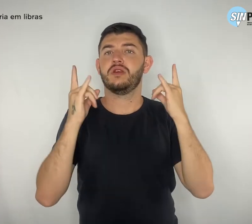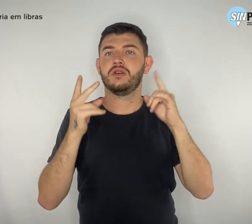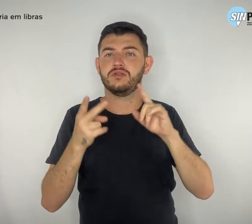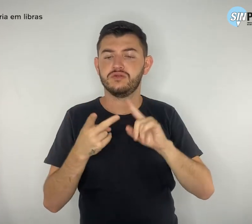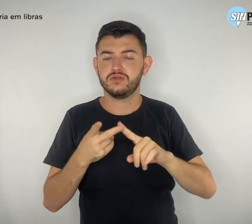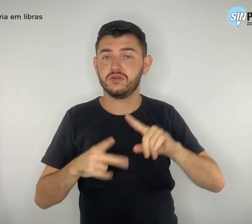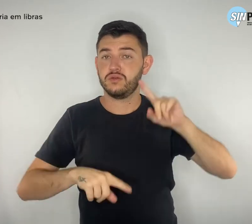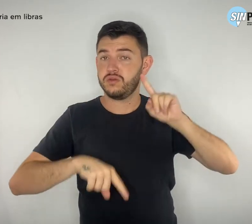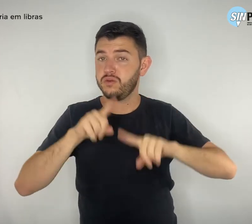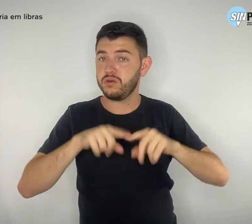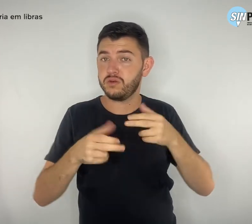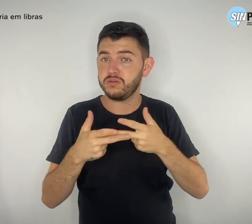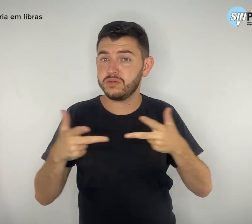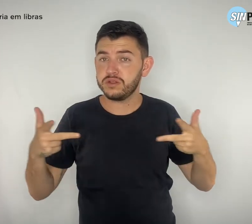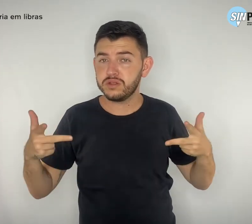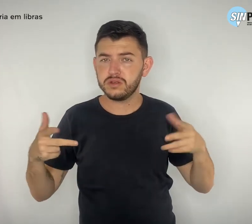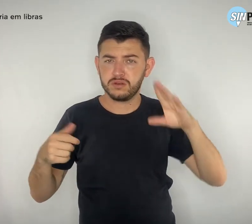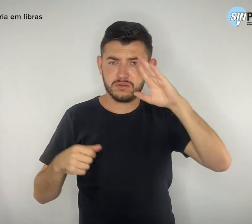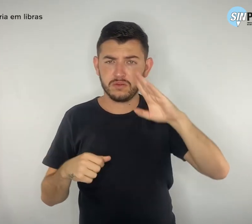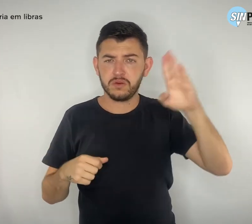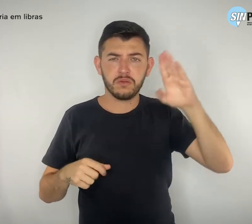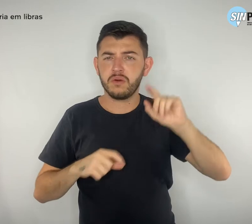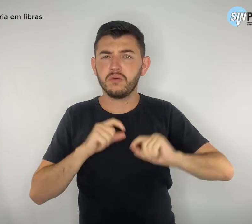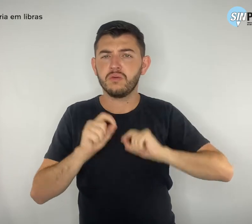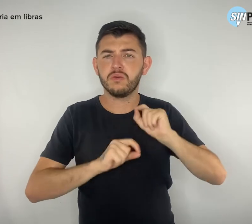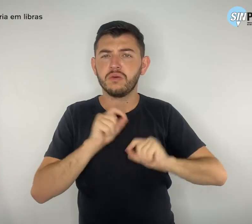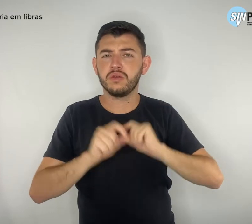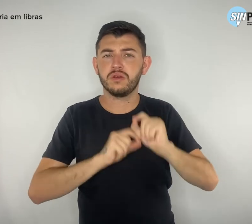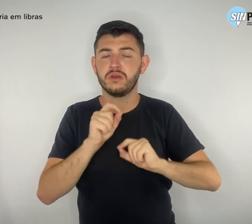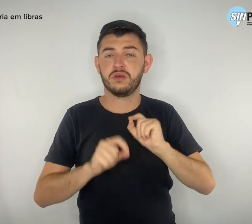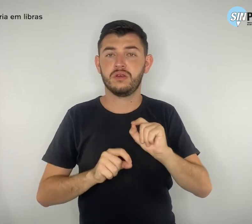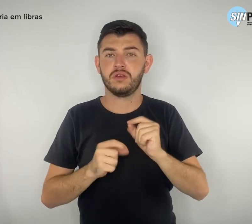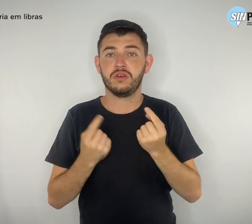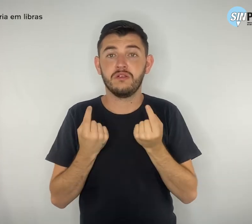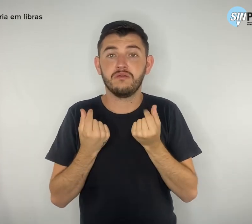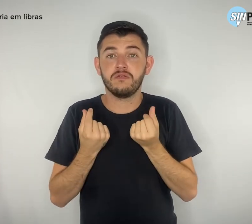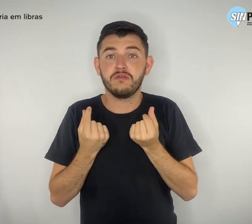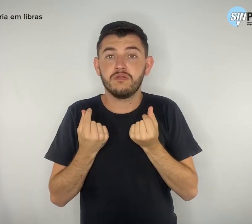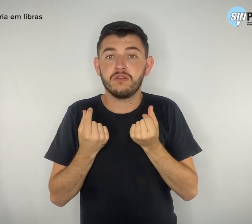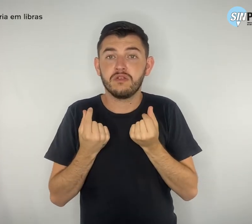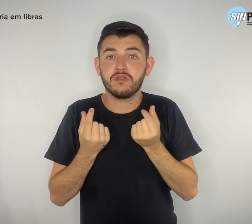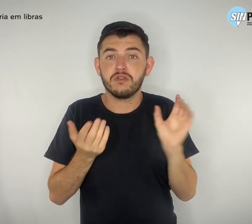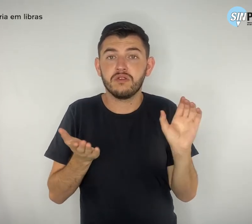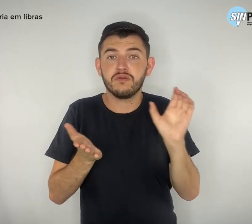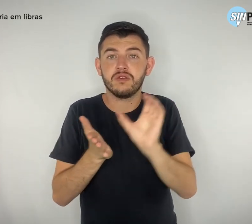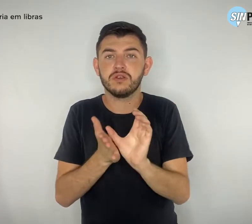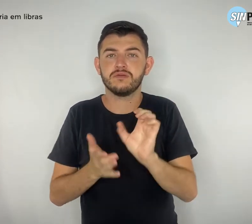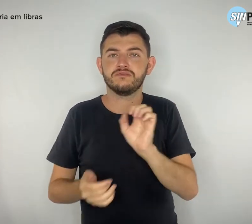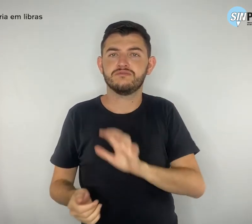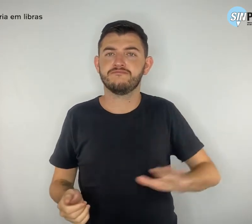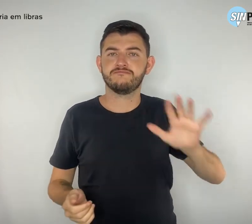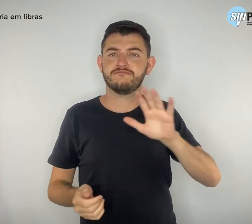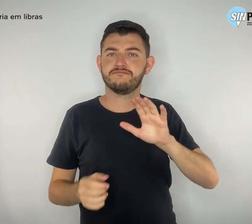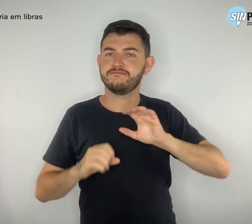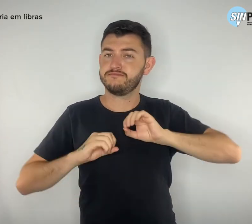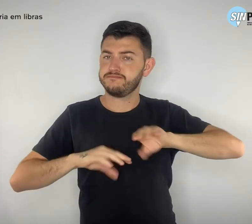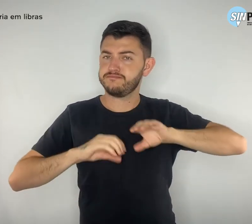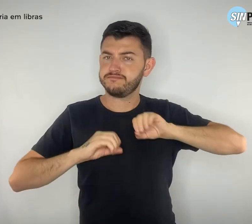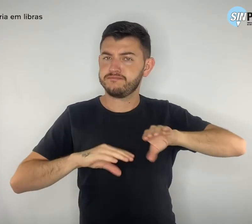e, principalmente, os recursos financeiros públicos da educação. Essa gestão é um dos